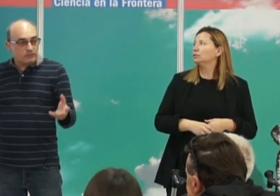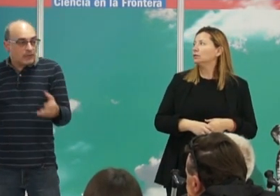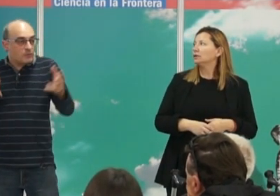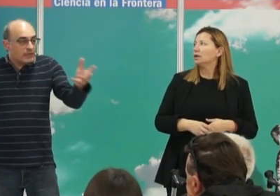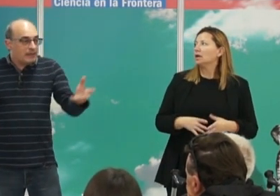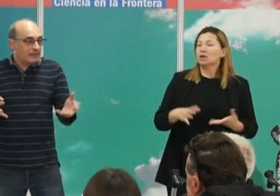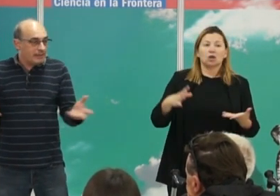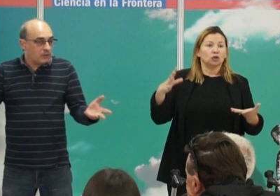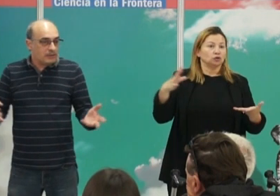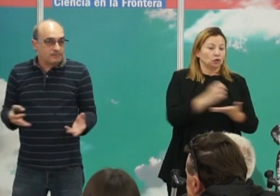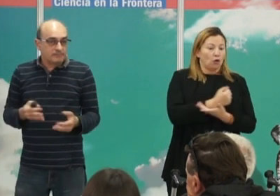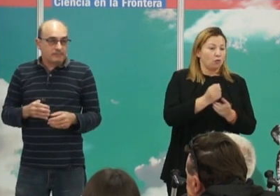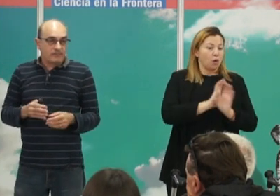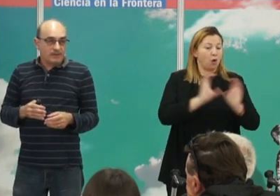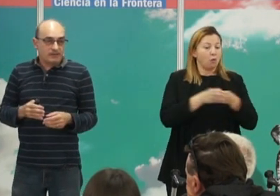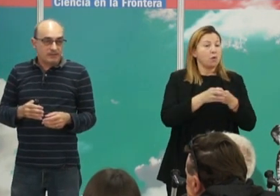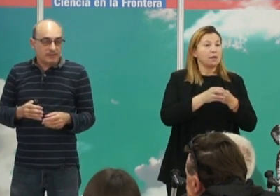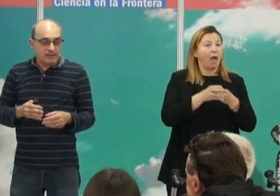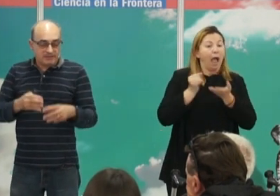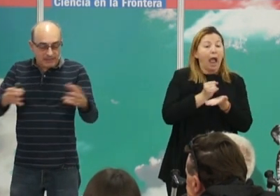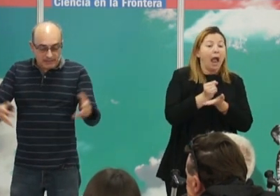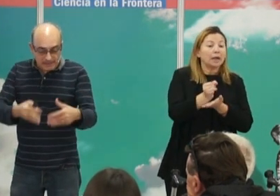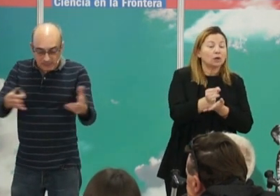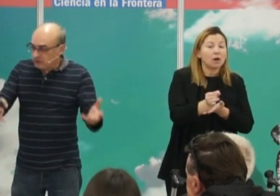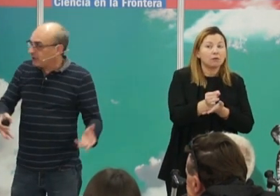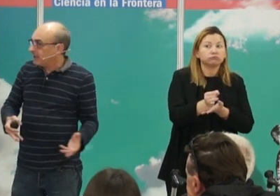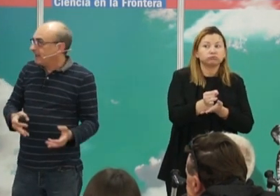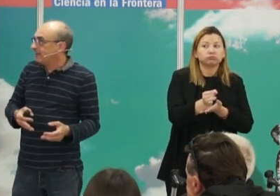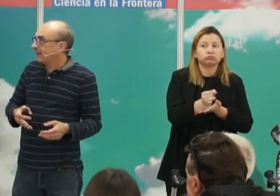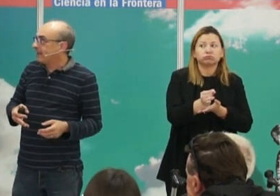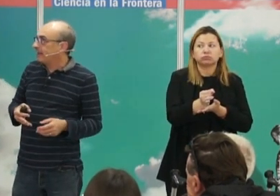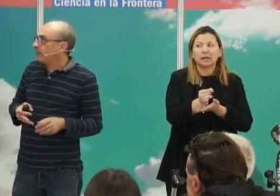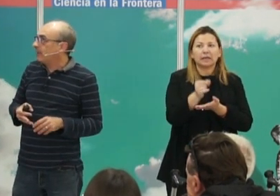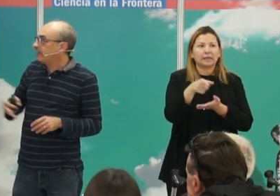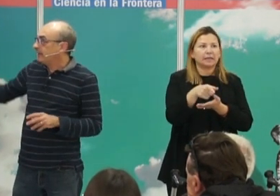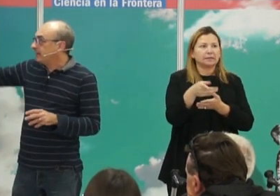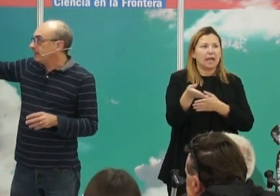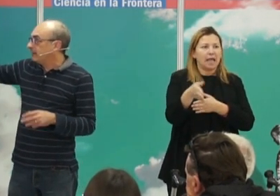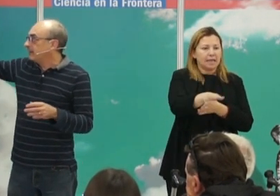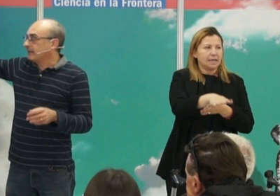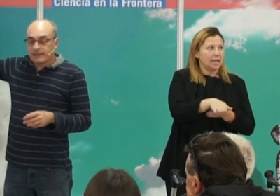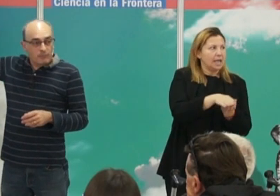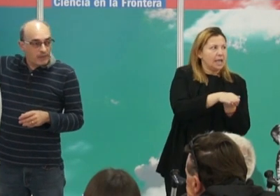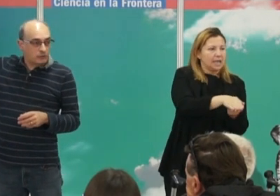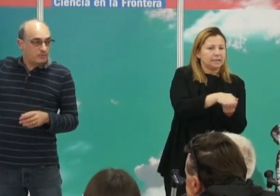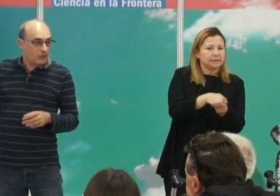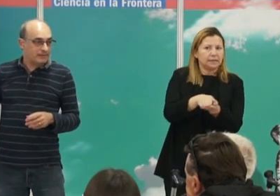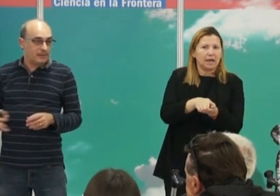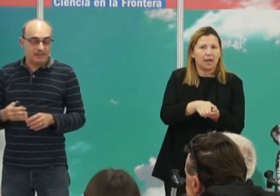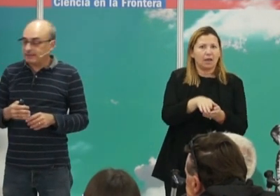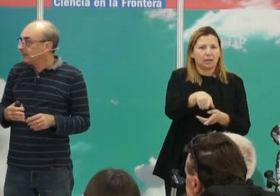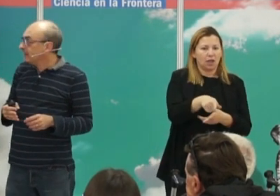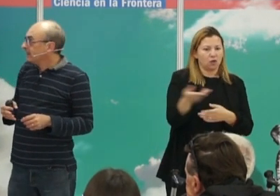toda una comunidad agrícola que está, digamos, enterrada y que han muerto